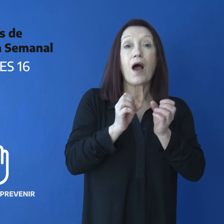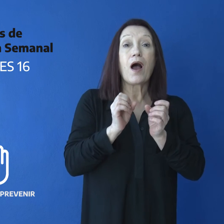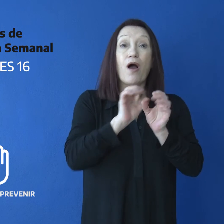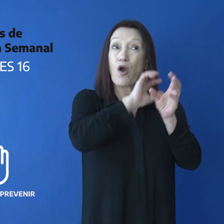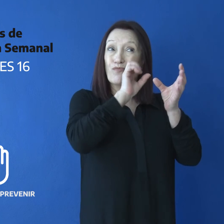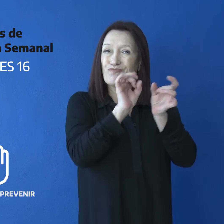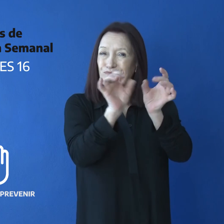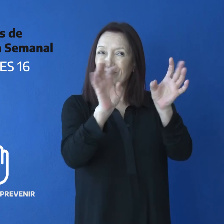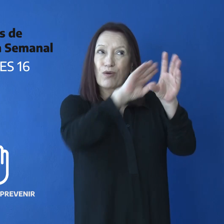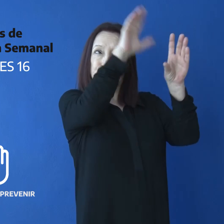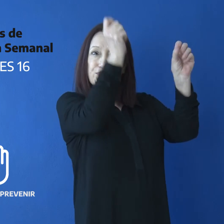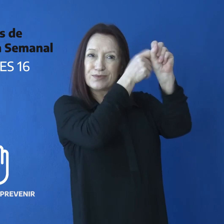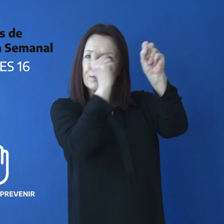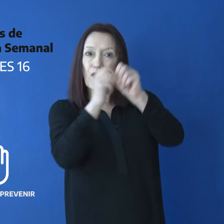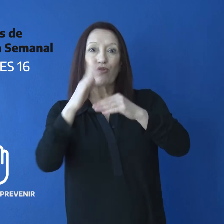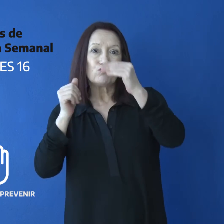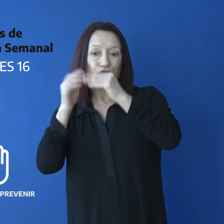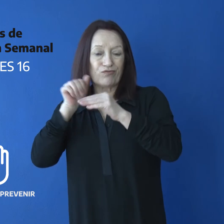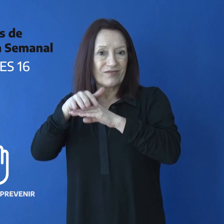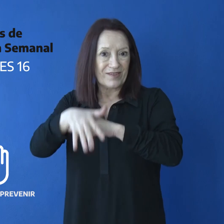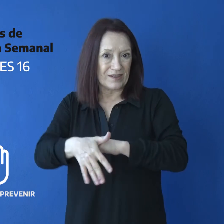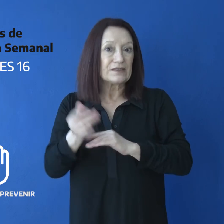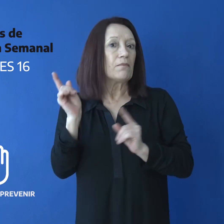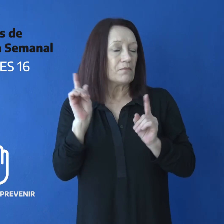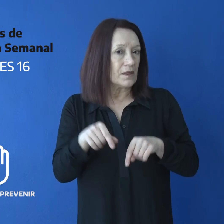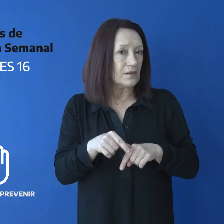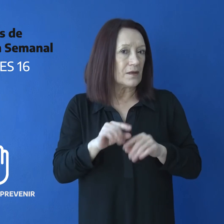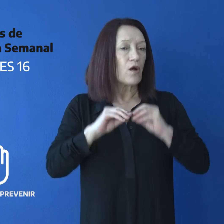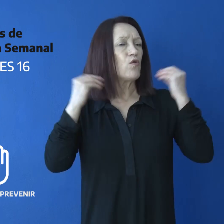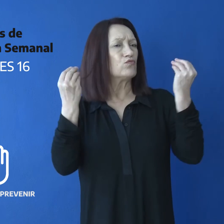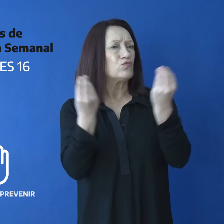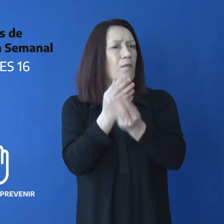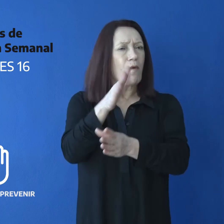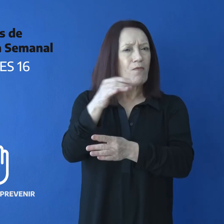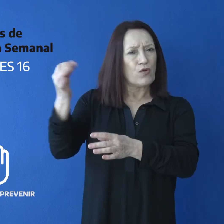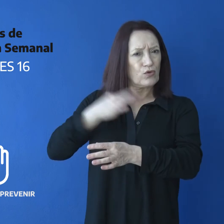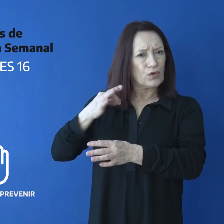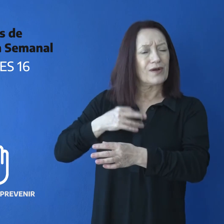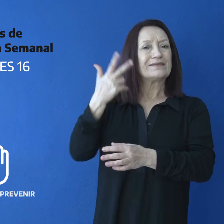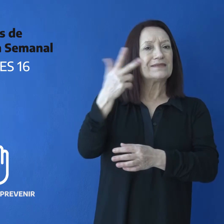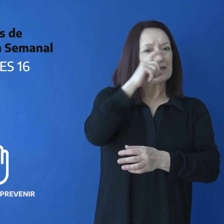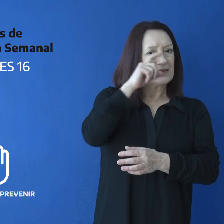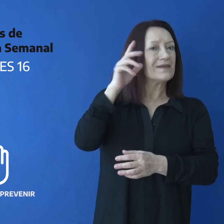minera y represa respectivamente. La media de edad es de 37 años.